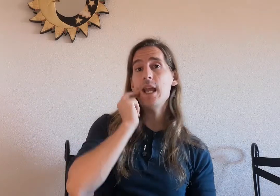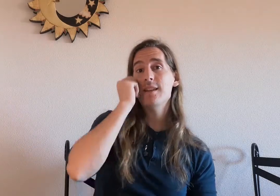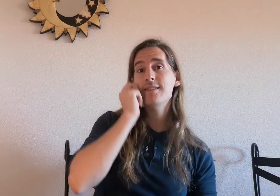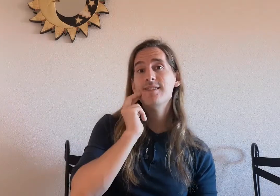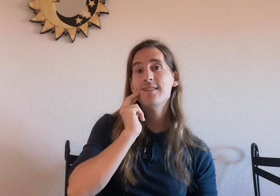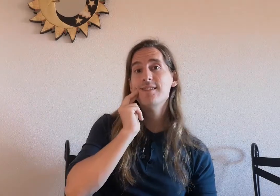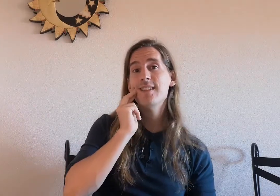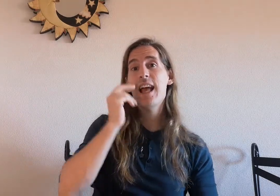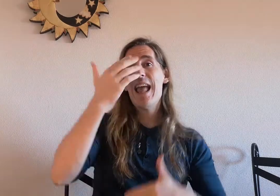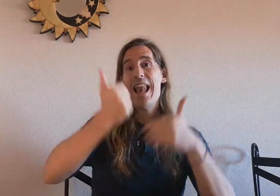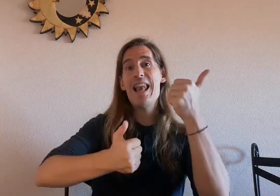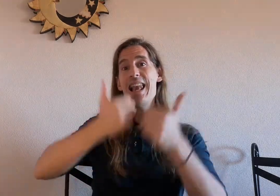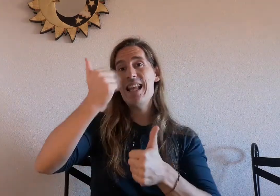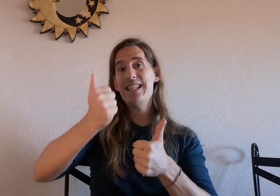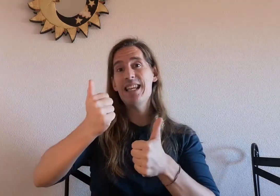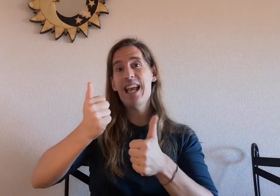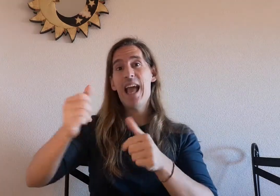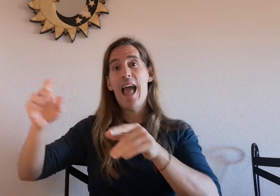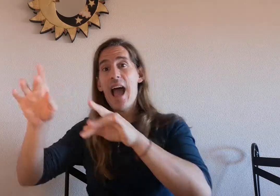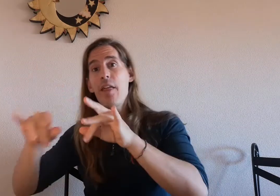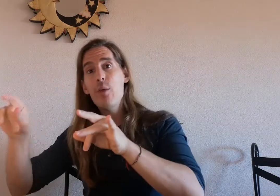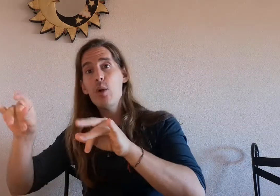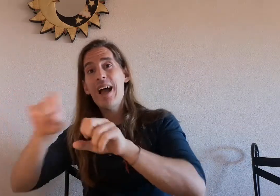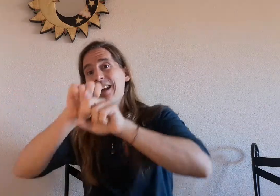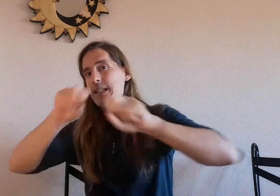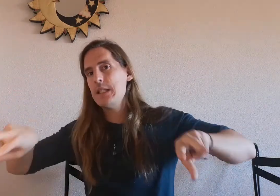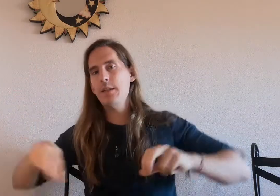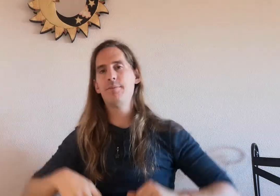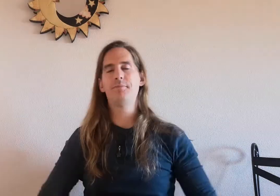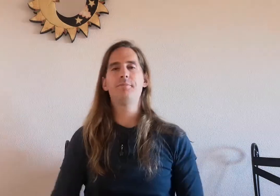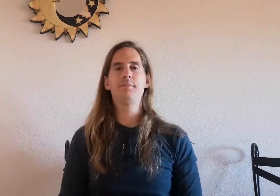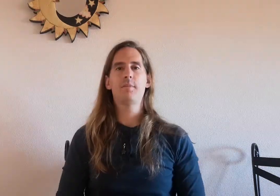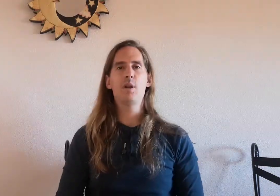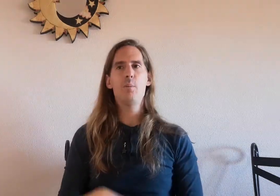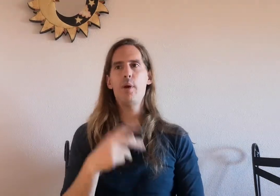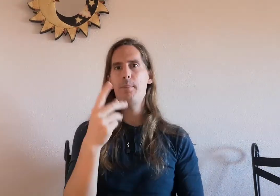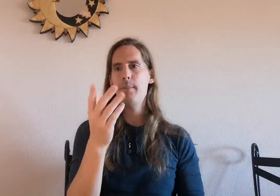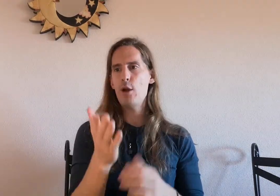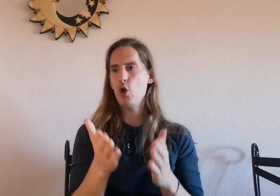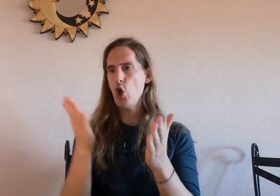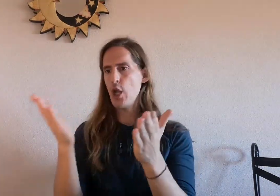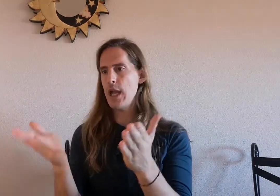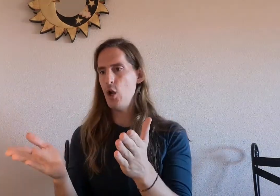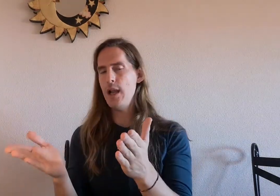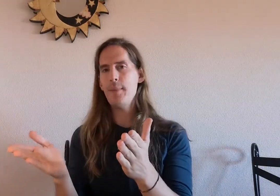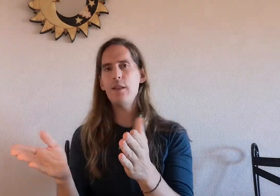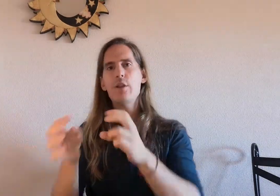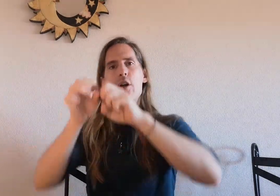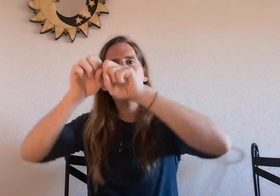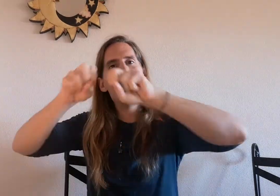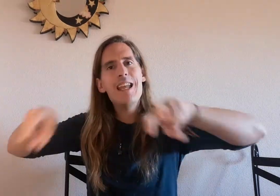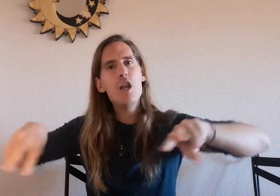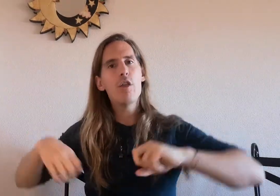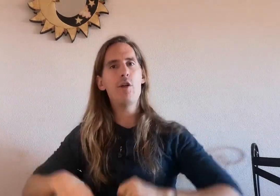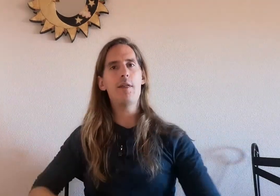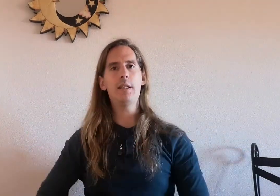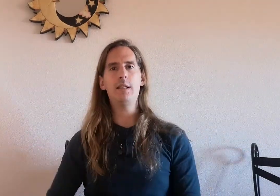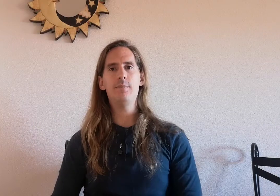leche azúcar sí sí puedes primero colocar los elementos y los dos hacer sí